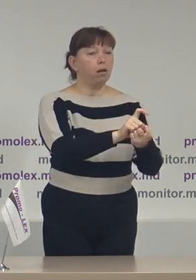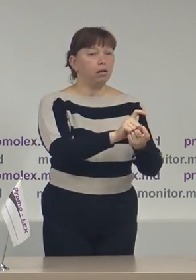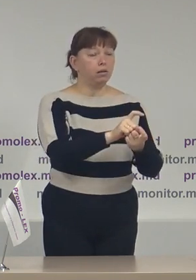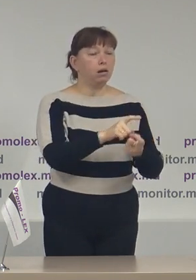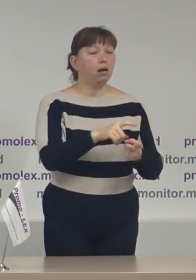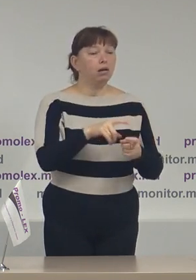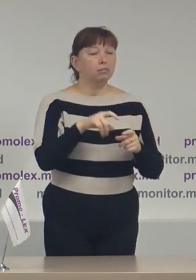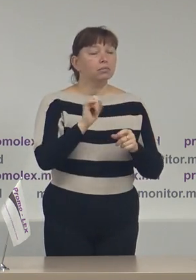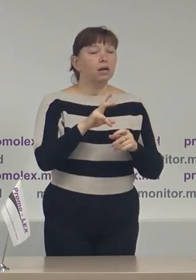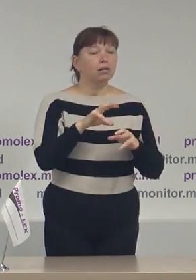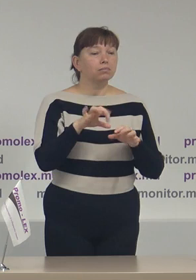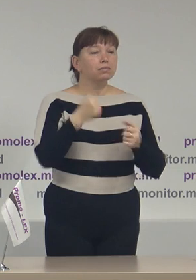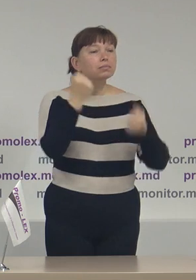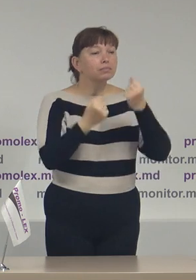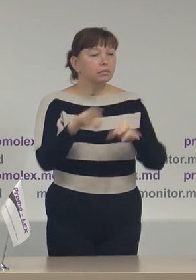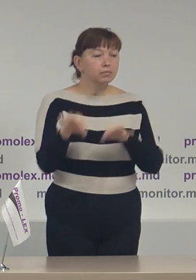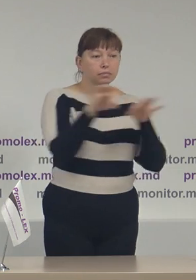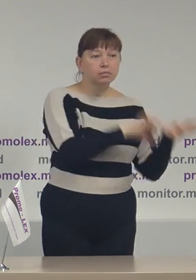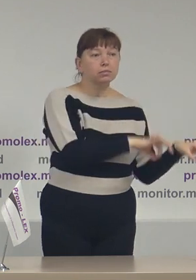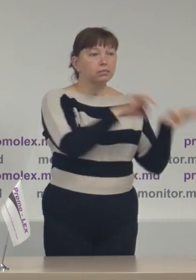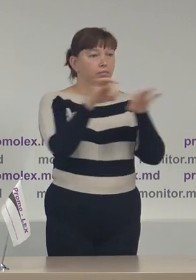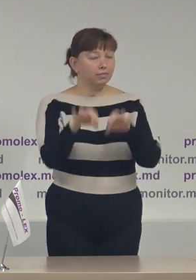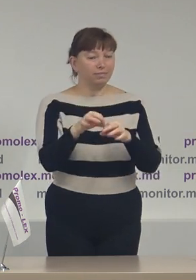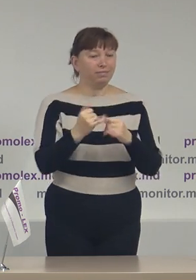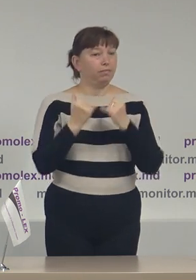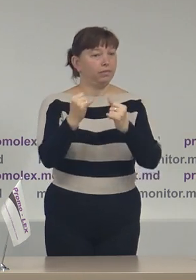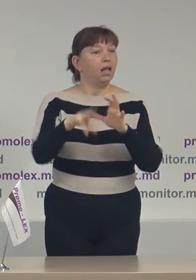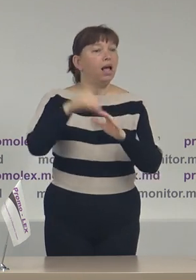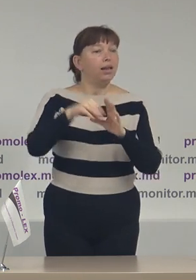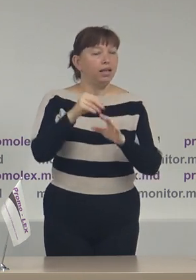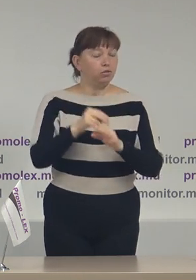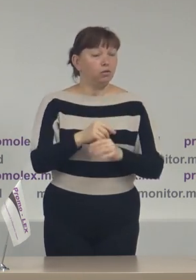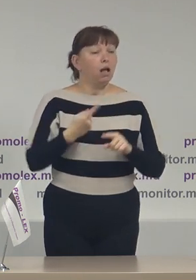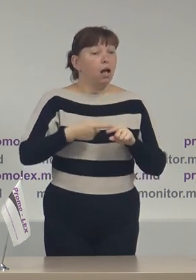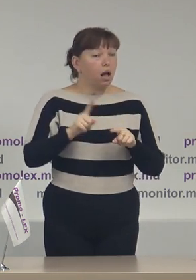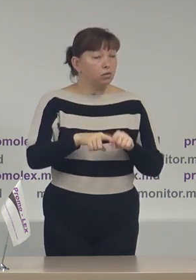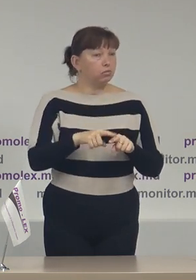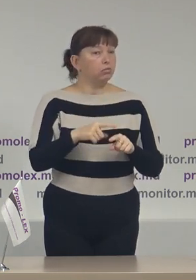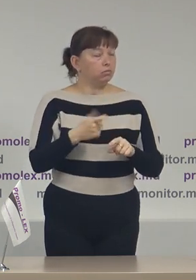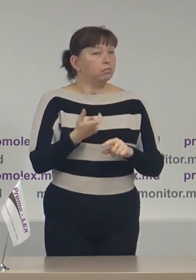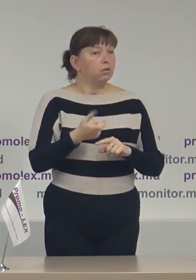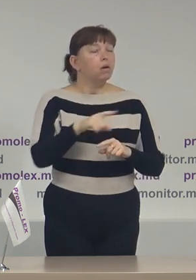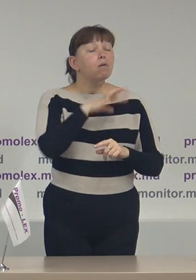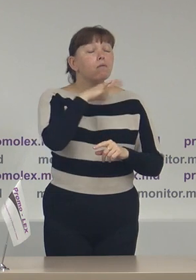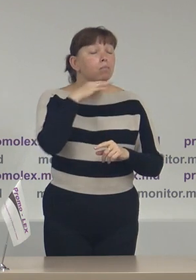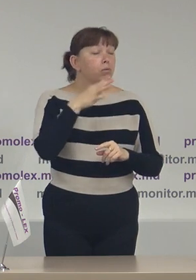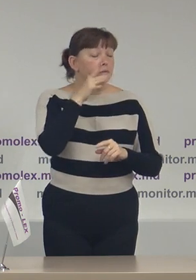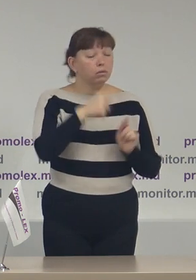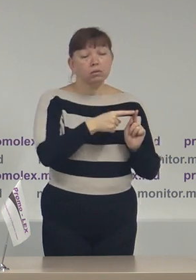transportare organizată a alegătorilor în ziua legilor. Acest fenomen a marcat mult timp